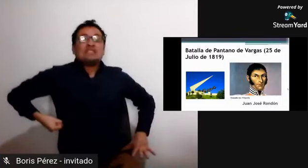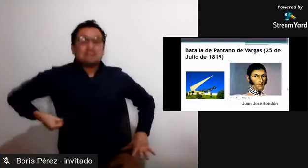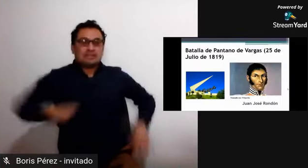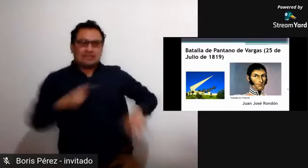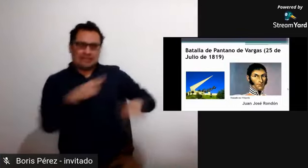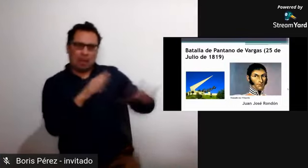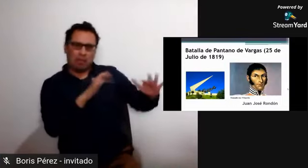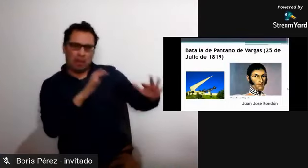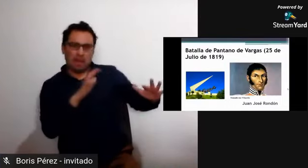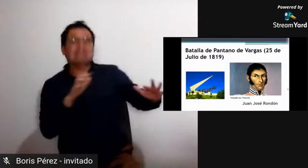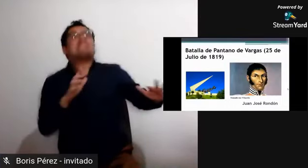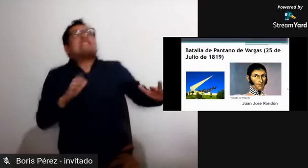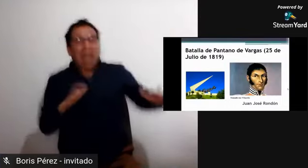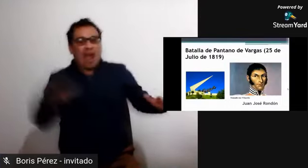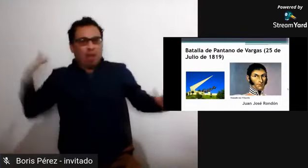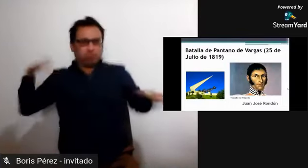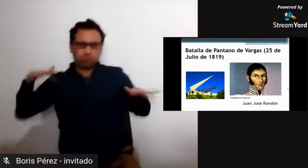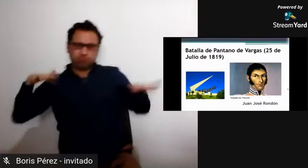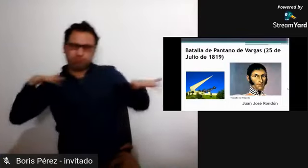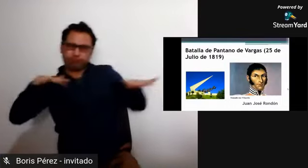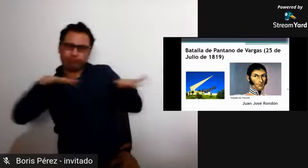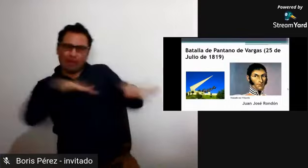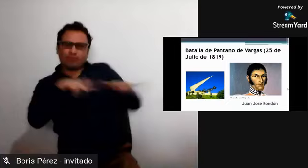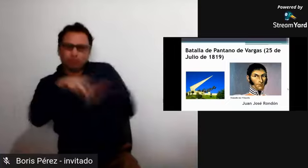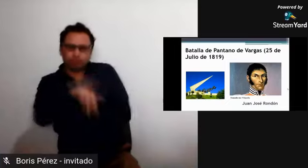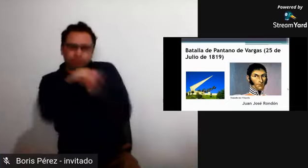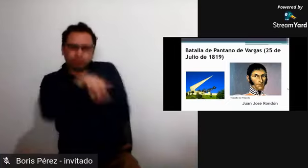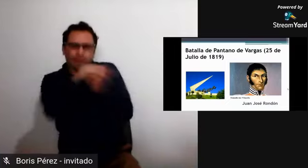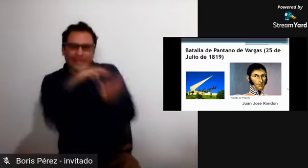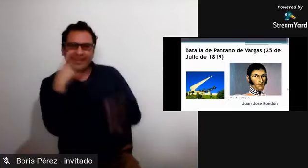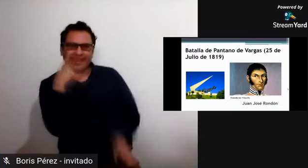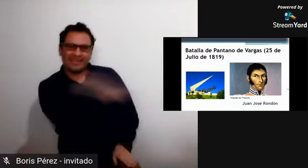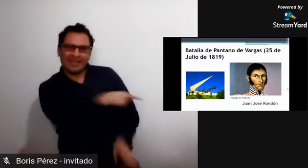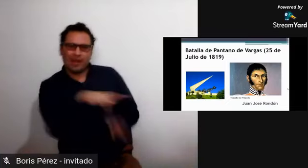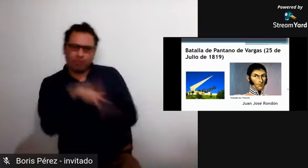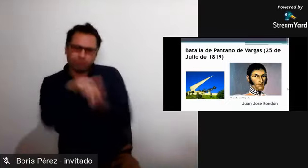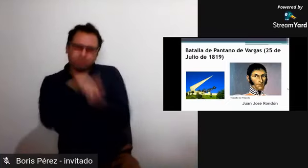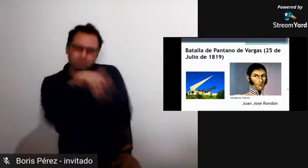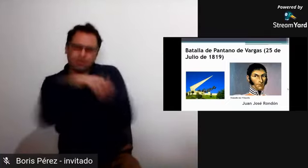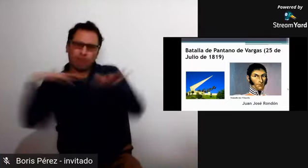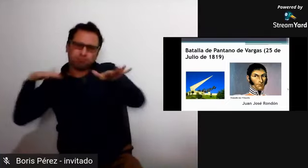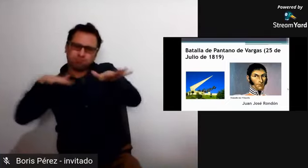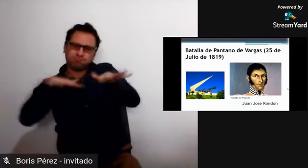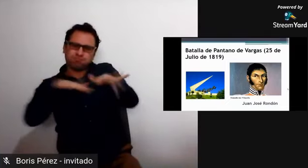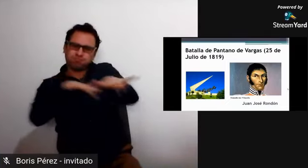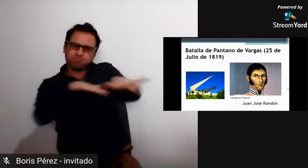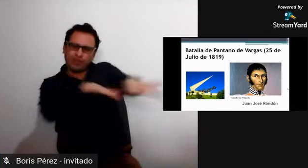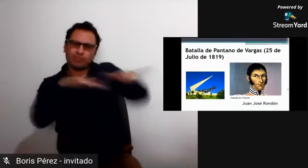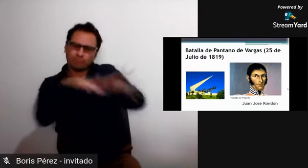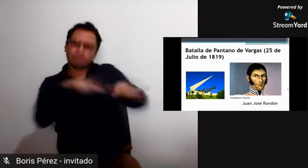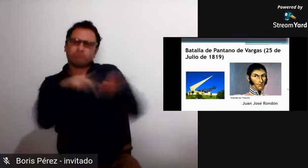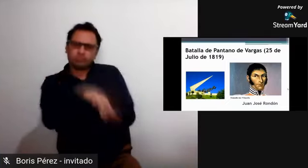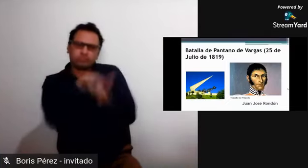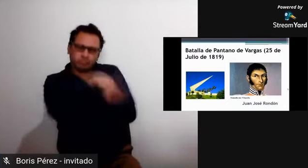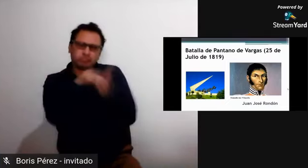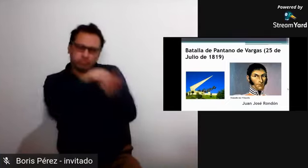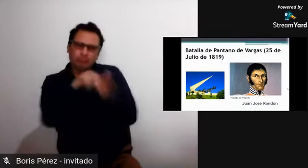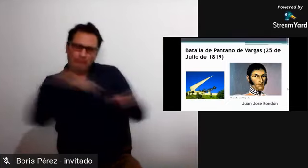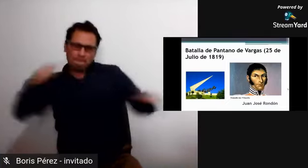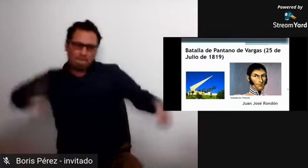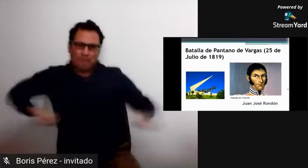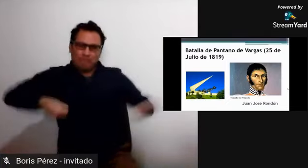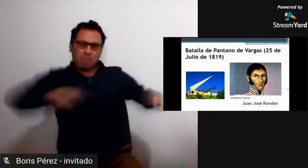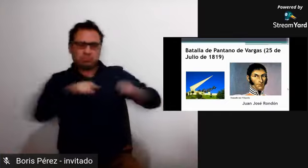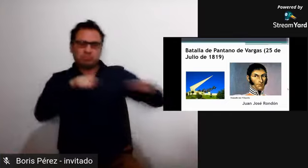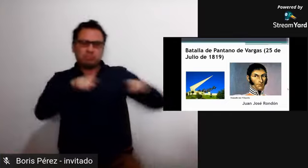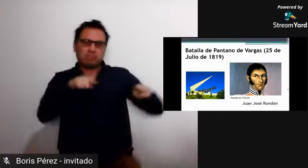estaba allí al frente del ejército comandando la línea para que empezara a darse la batalla, fue el